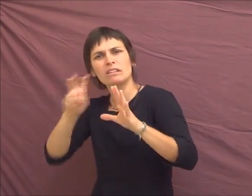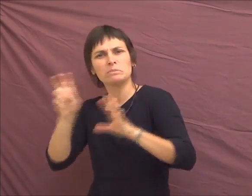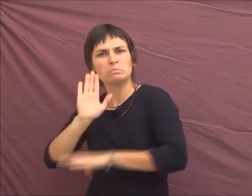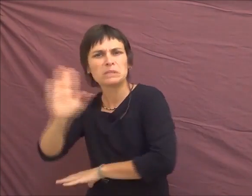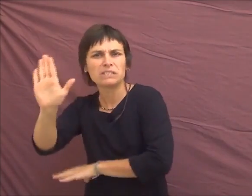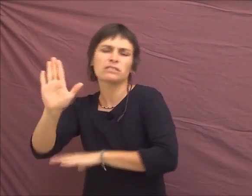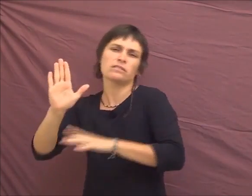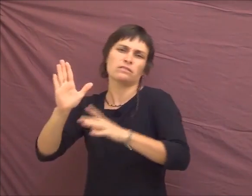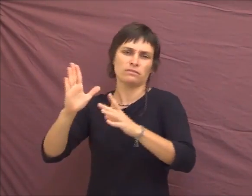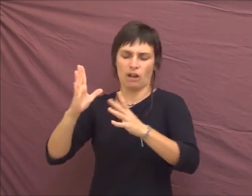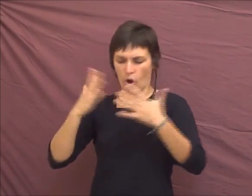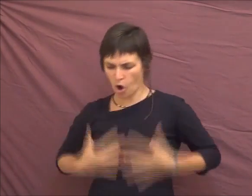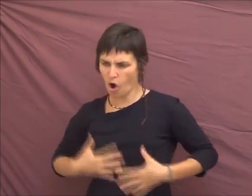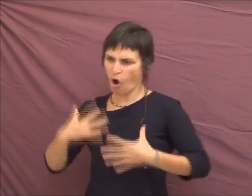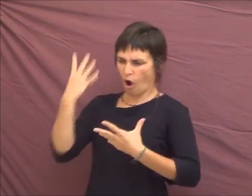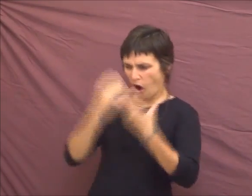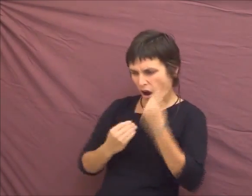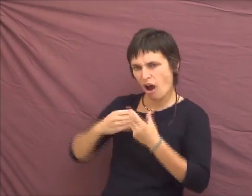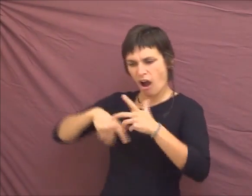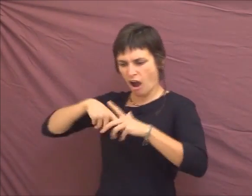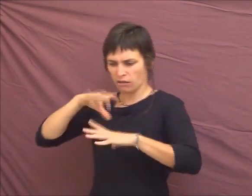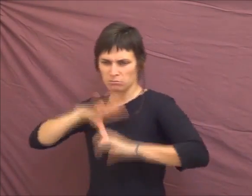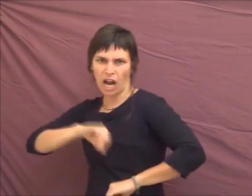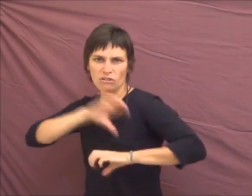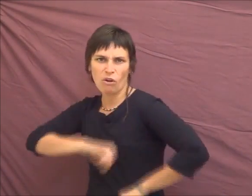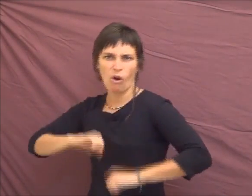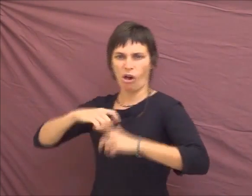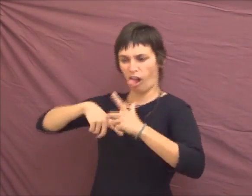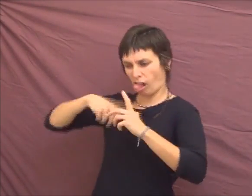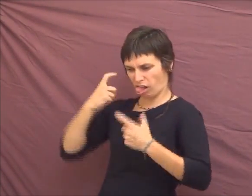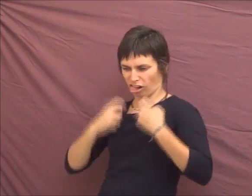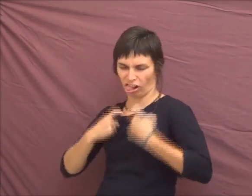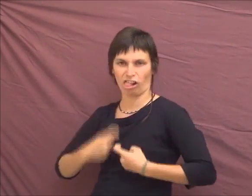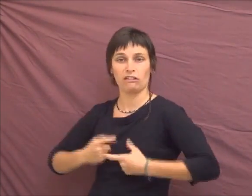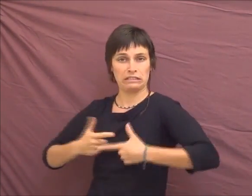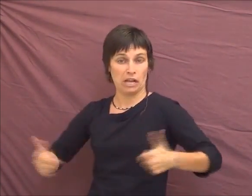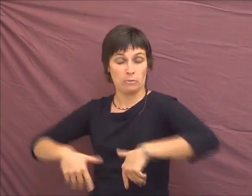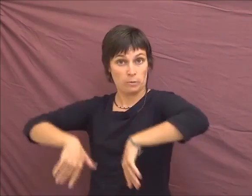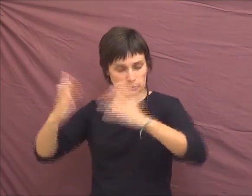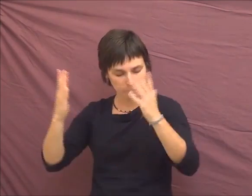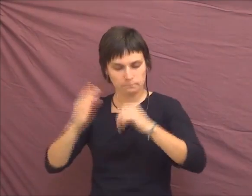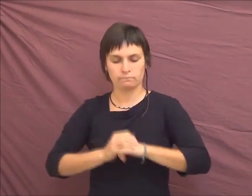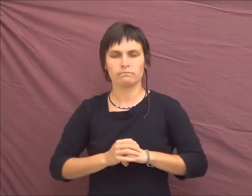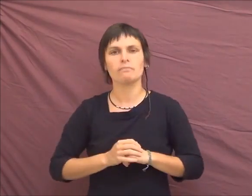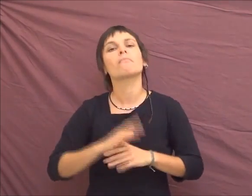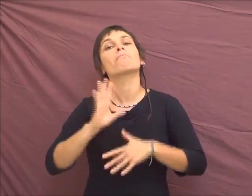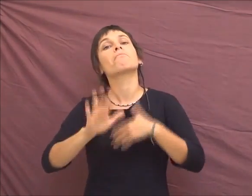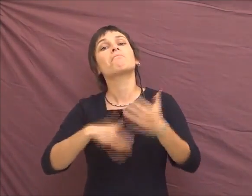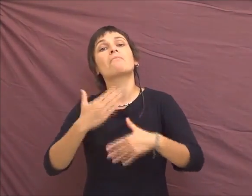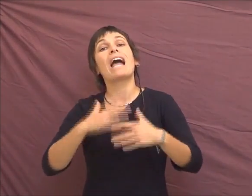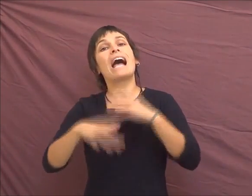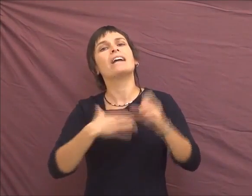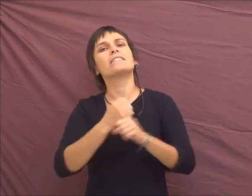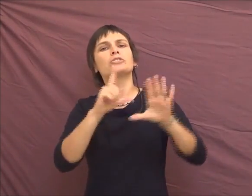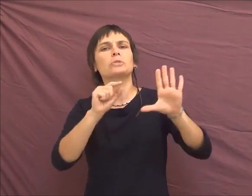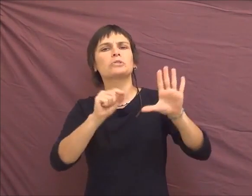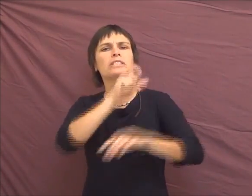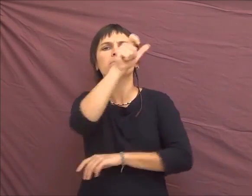expériences sur nos corps, on avance, et puis on arrive dans les années 90, où une personne intersexe lit un